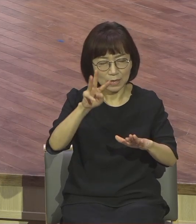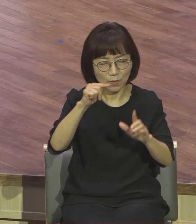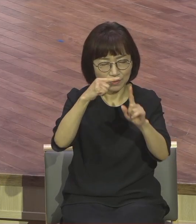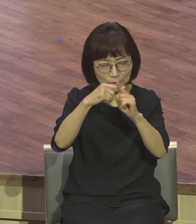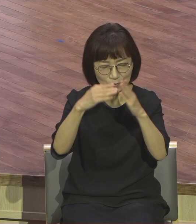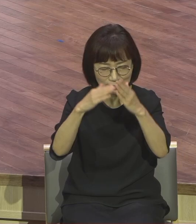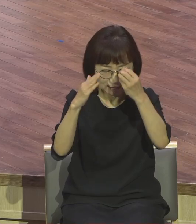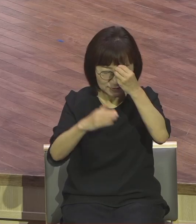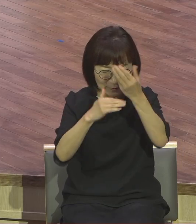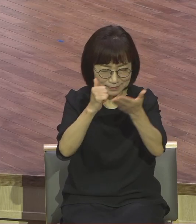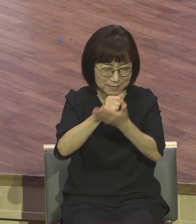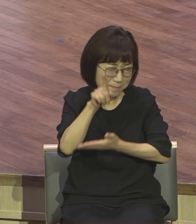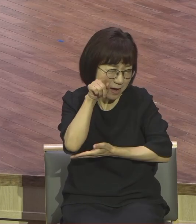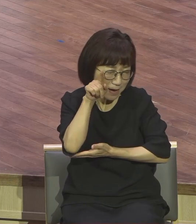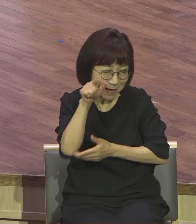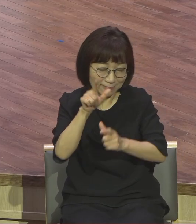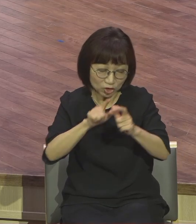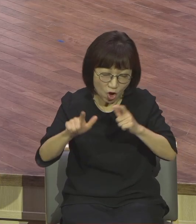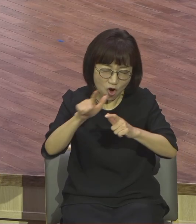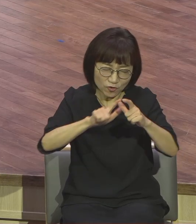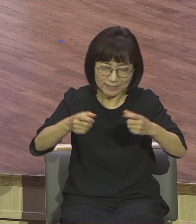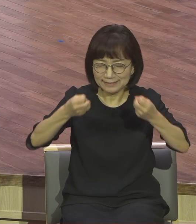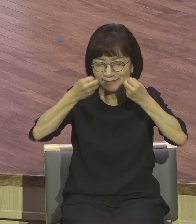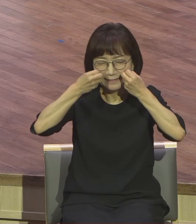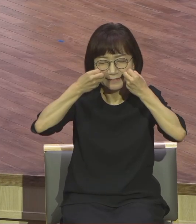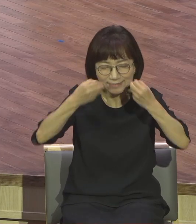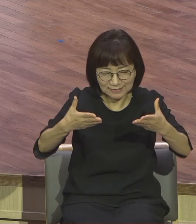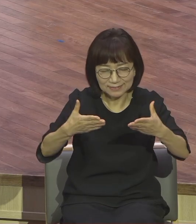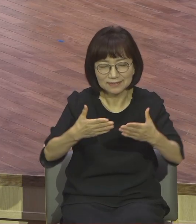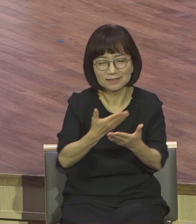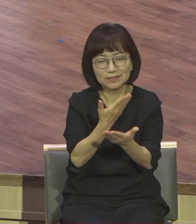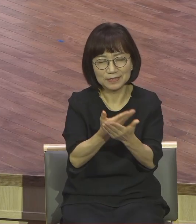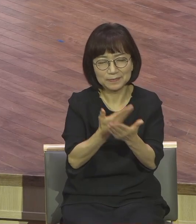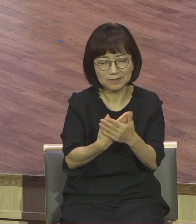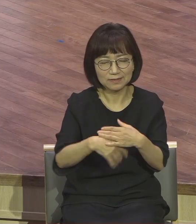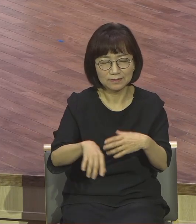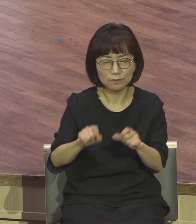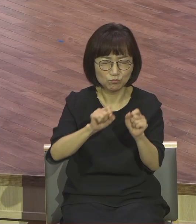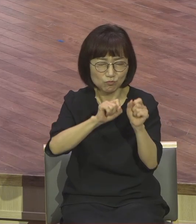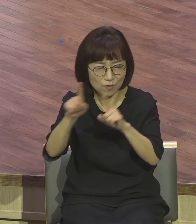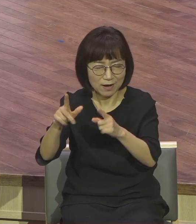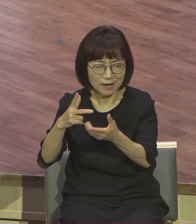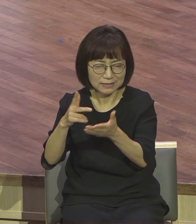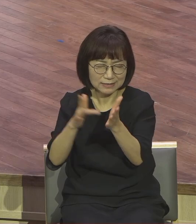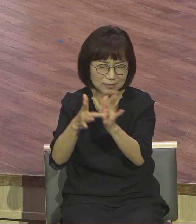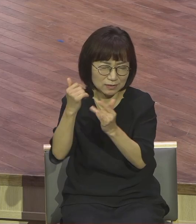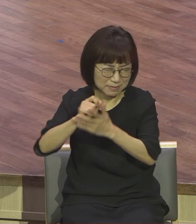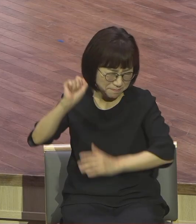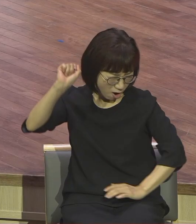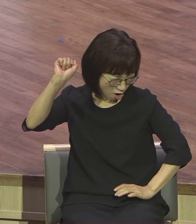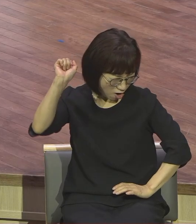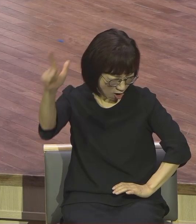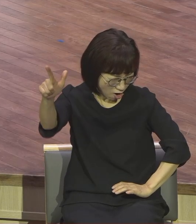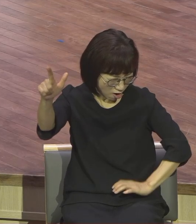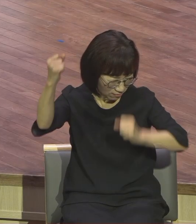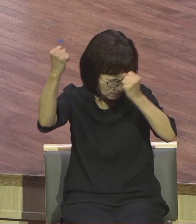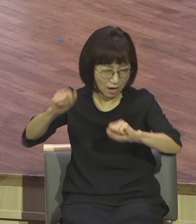새로워지는 신앙생활을 하게 하야 주옵사사 부활하신 주님이 멀리 멀리 계신 것이 아니고 부활하신 주님이